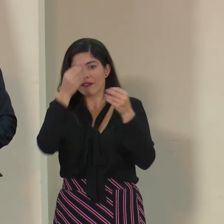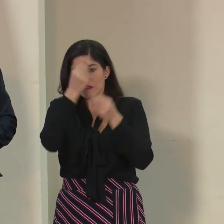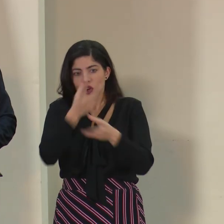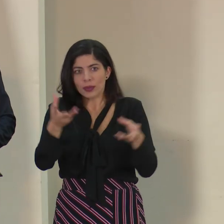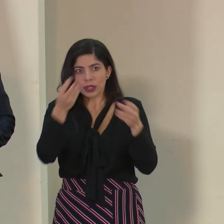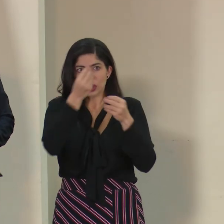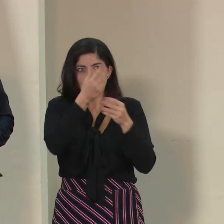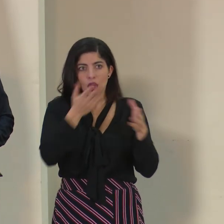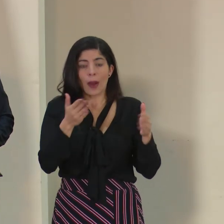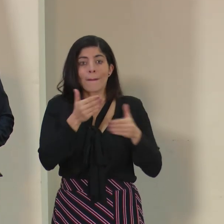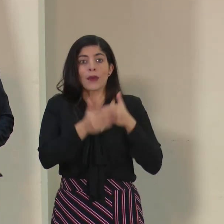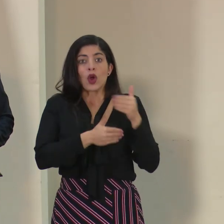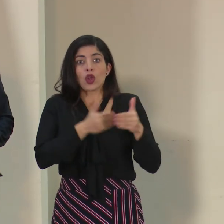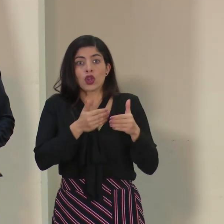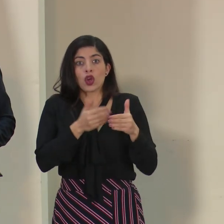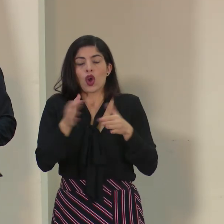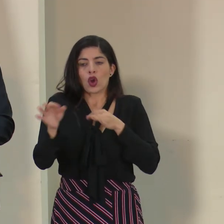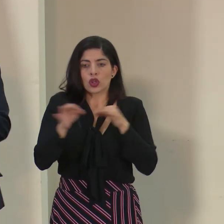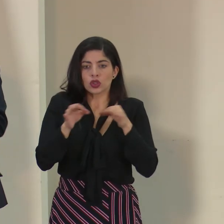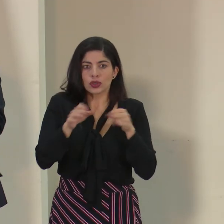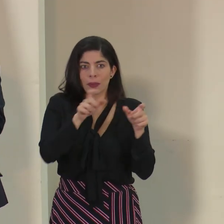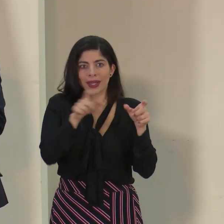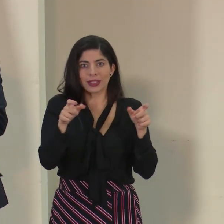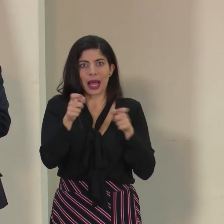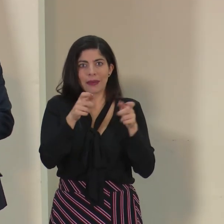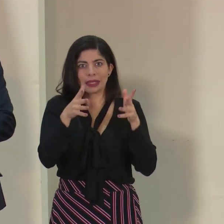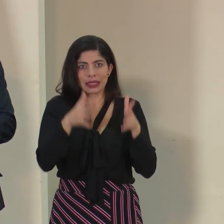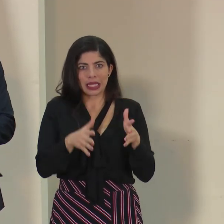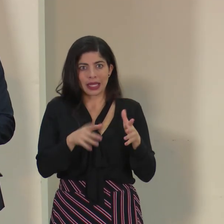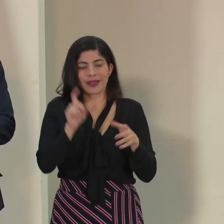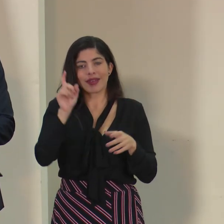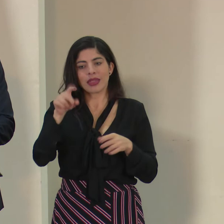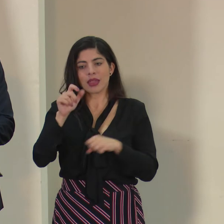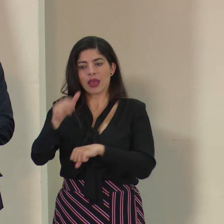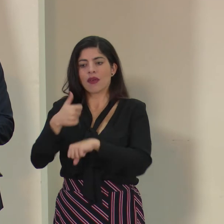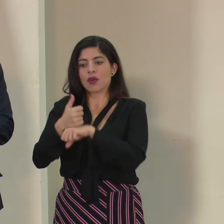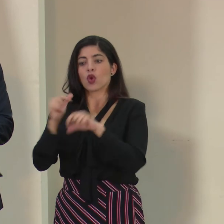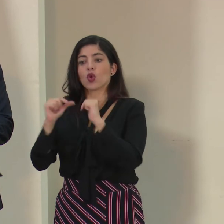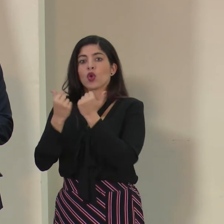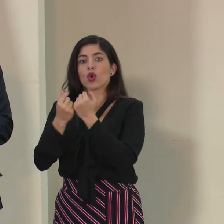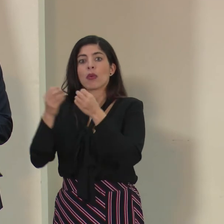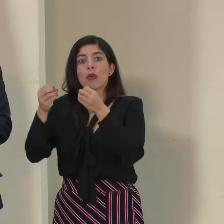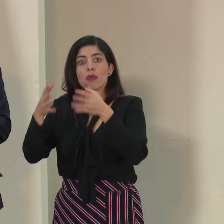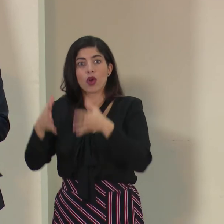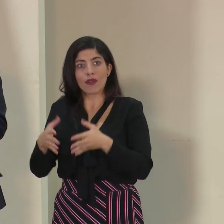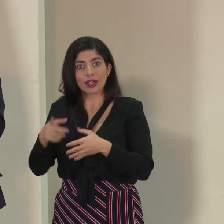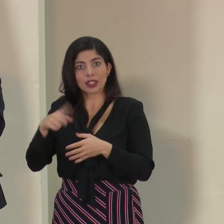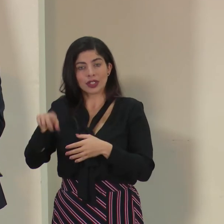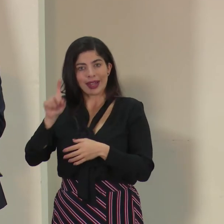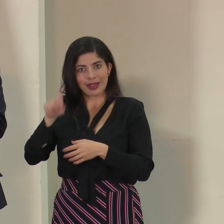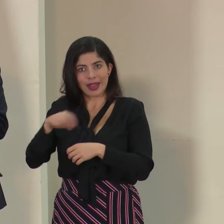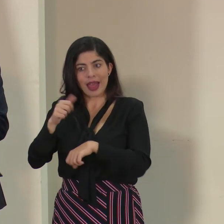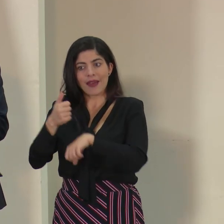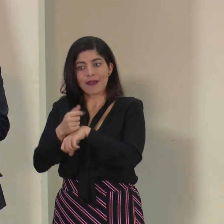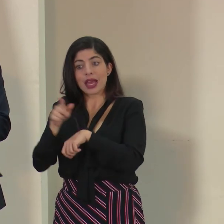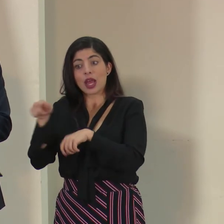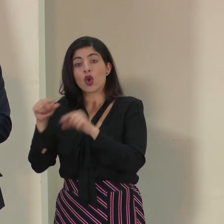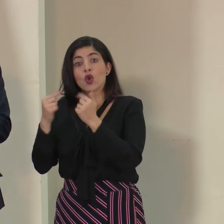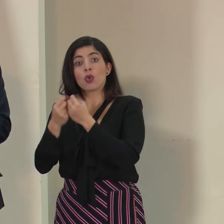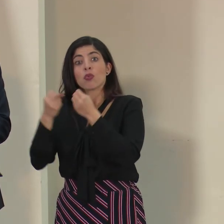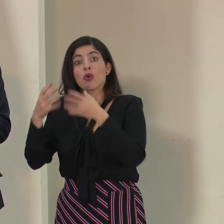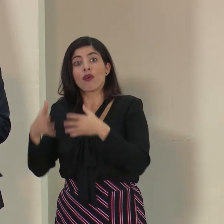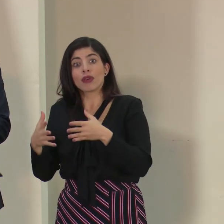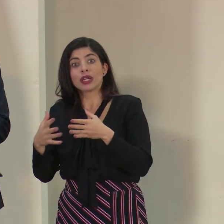y compartir ese protocolo con el personal administrativo que tiene que haber un grupo de profesores y administrativos también que estén dándole soporte